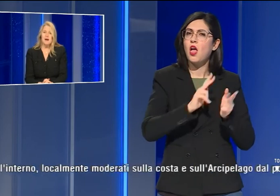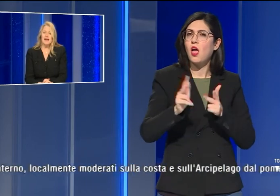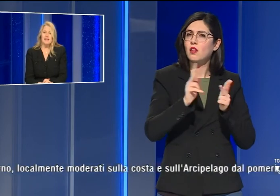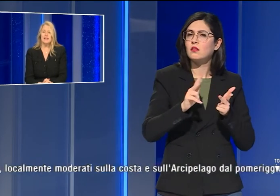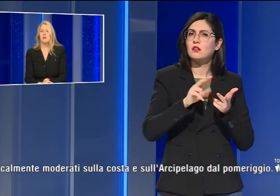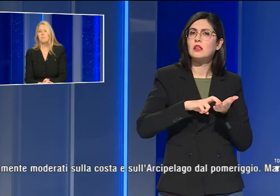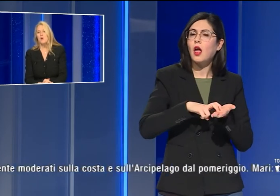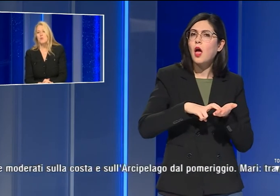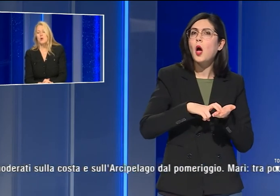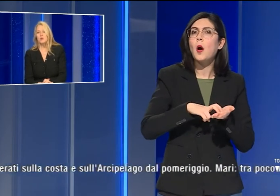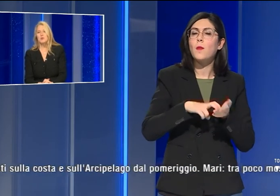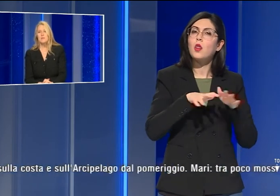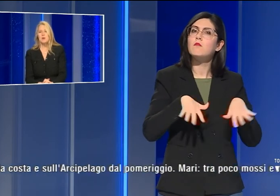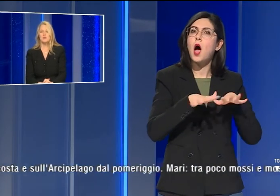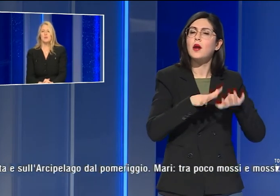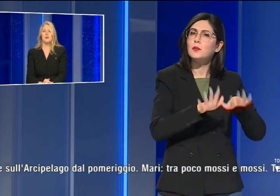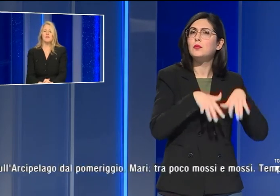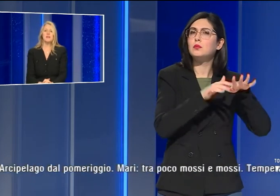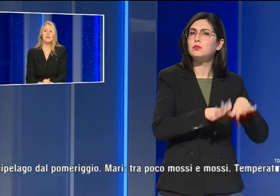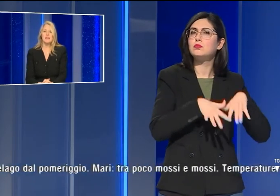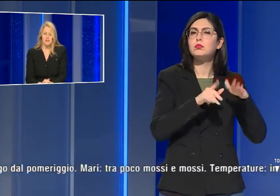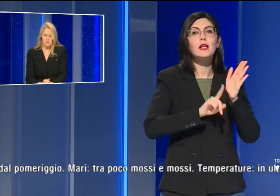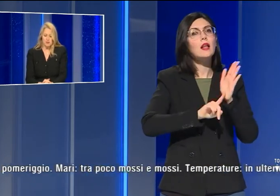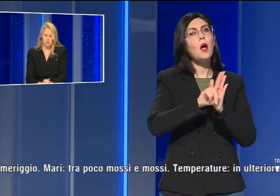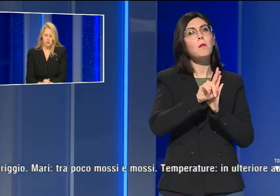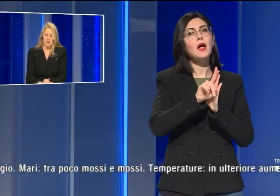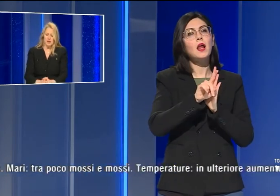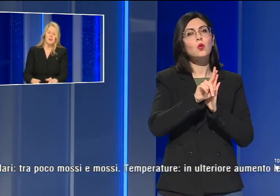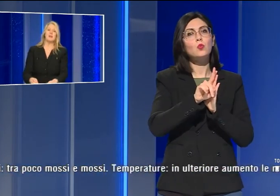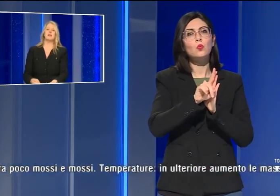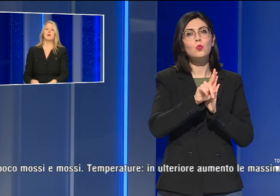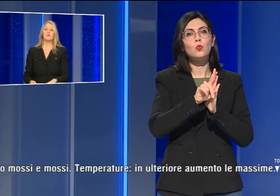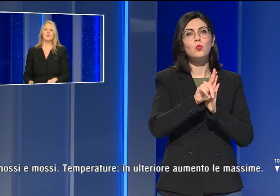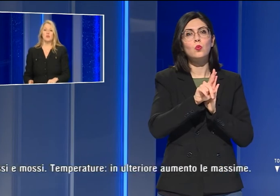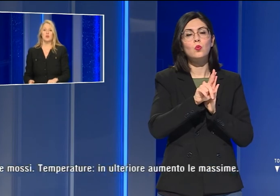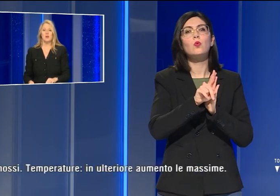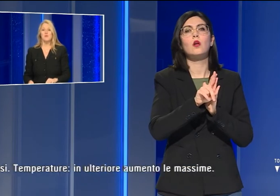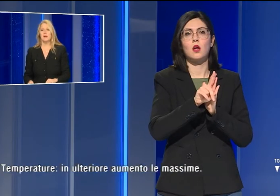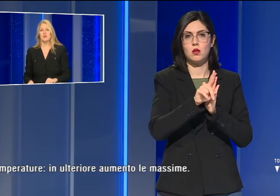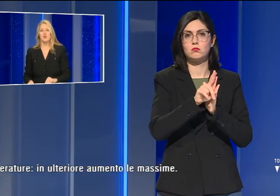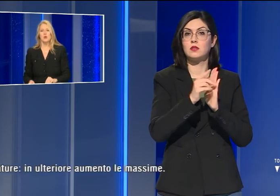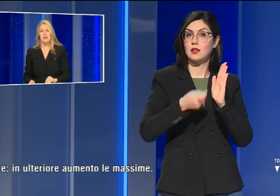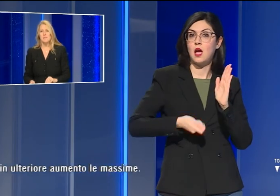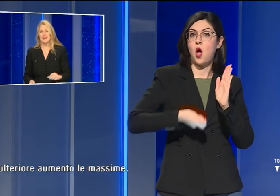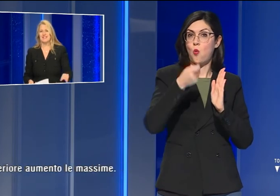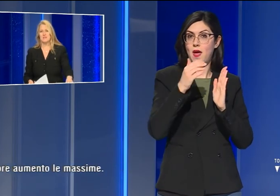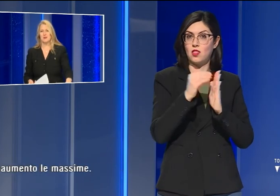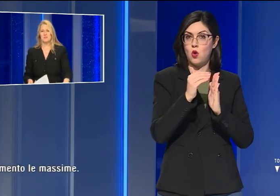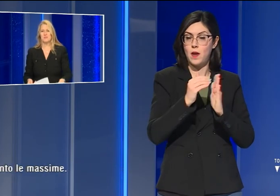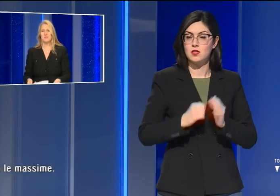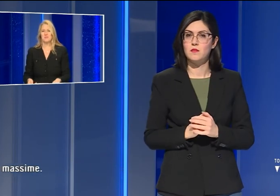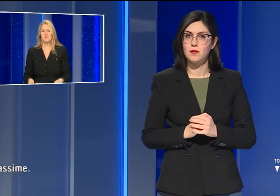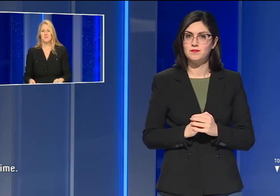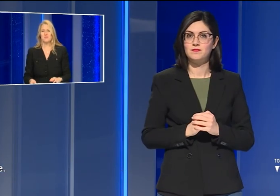i mari tra poco mossi e mossi e infine le temperature in ulteriore aumento le massime.